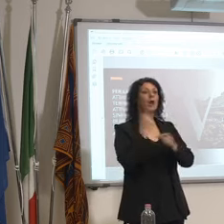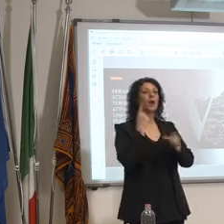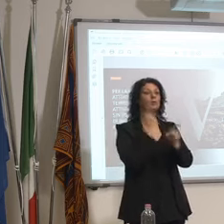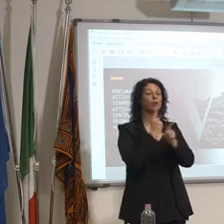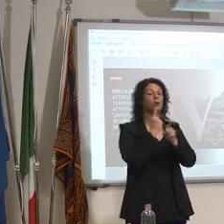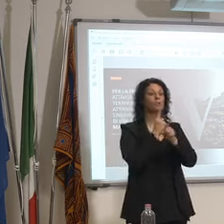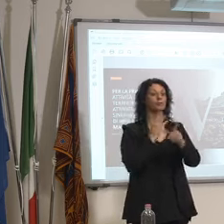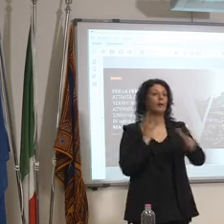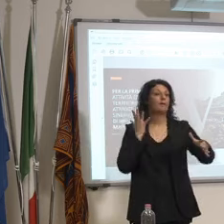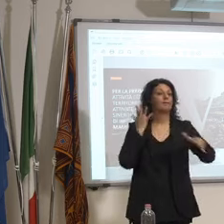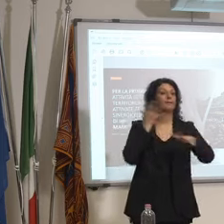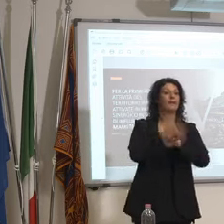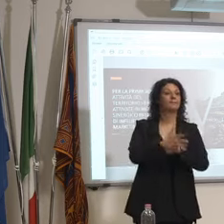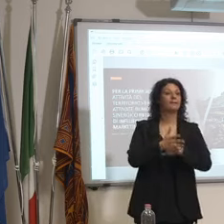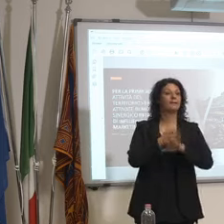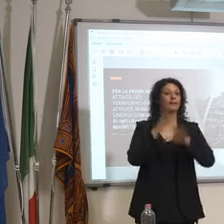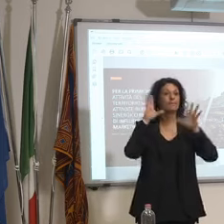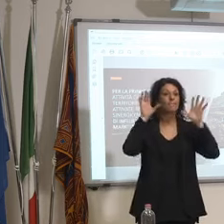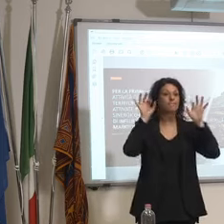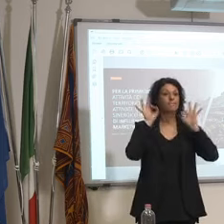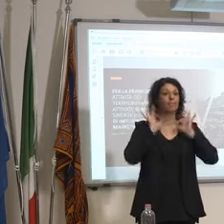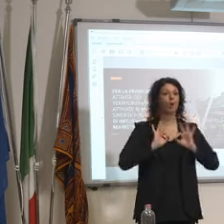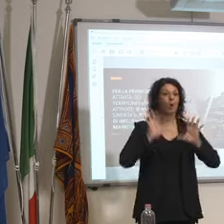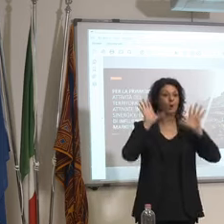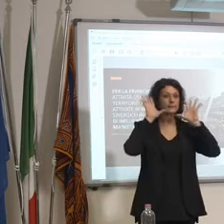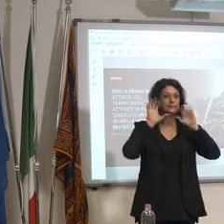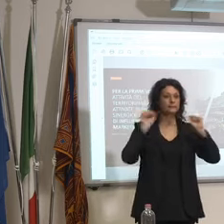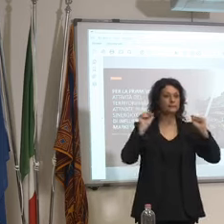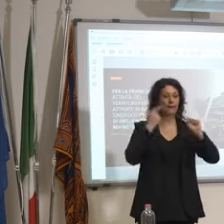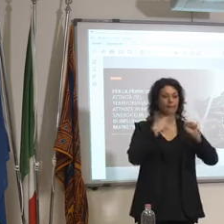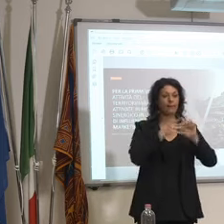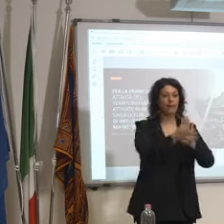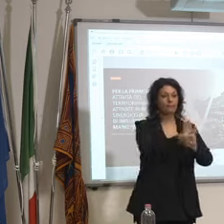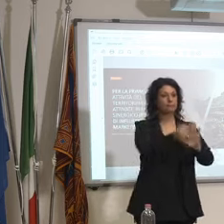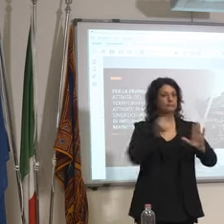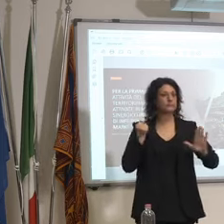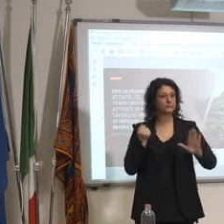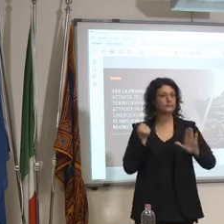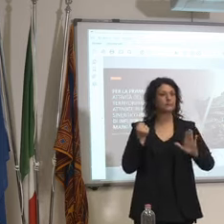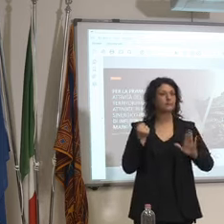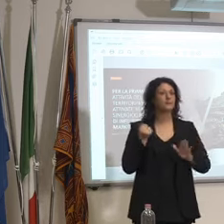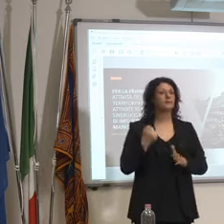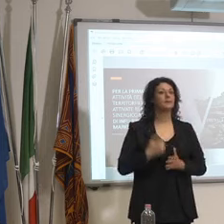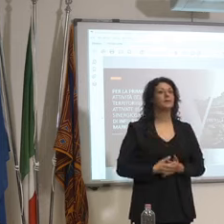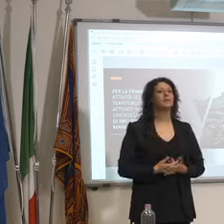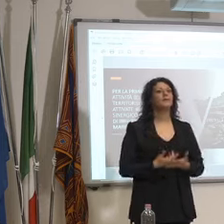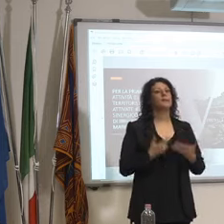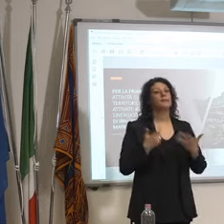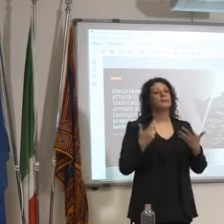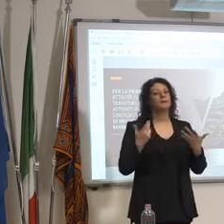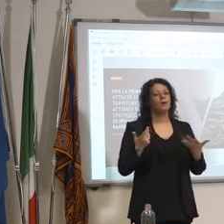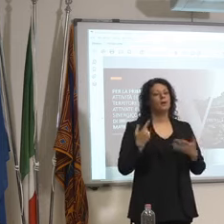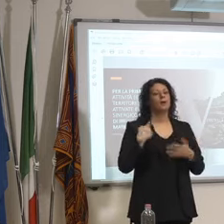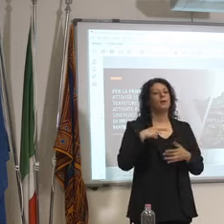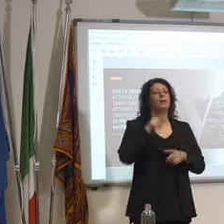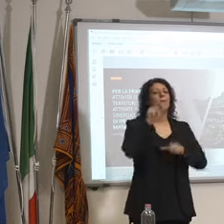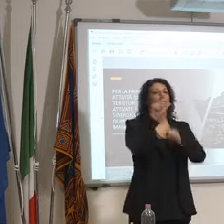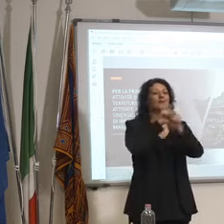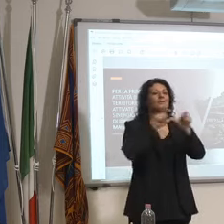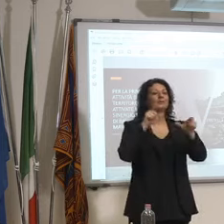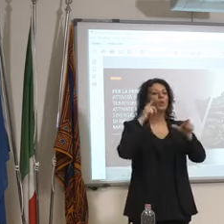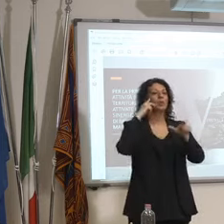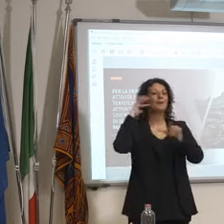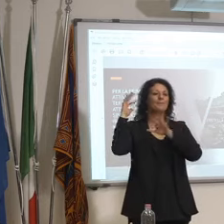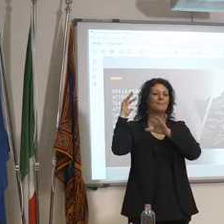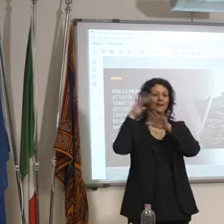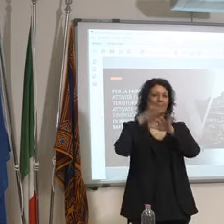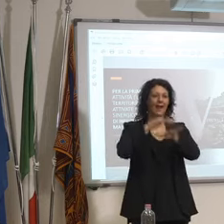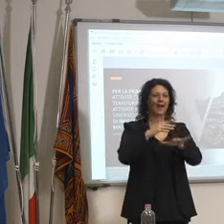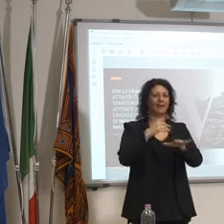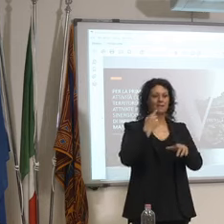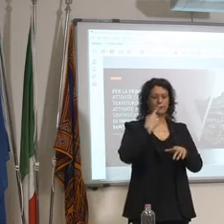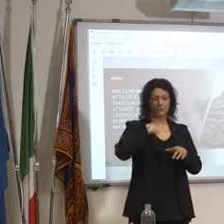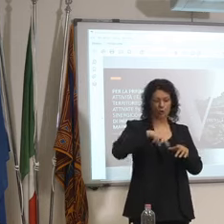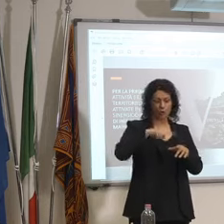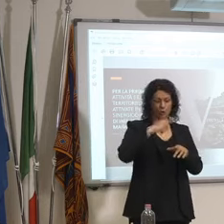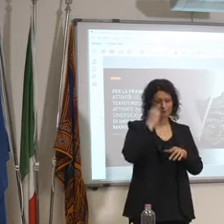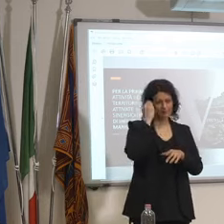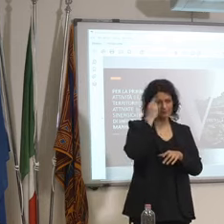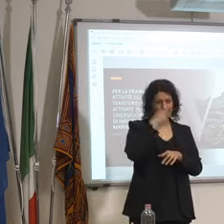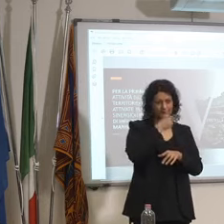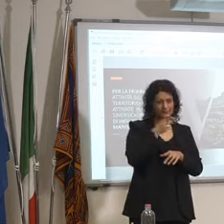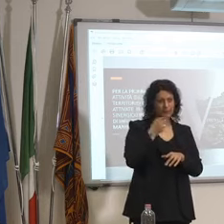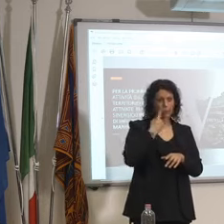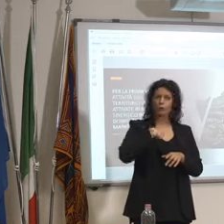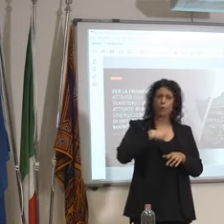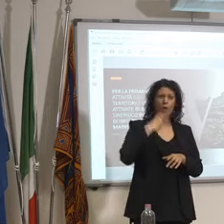una questione di razzismo la nostra terra è conosciuta come la terra diciamo dell'ospitalità pensate abbiamo 500.000 persone che si sono